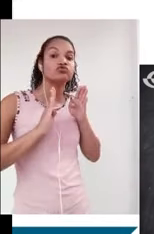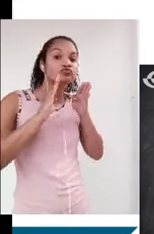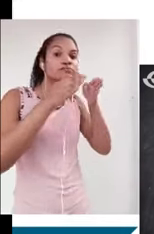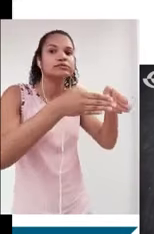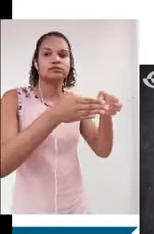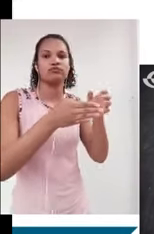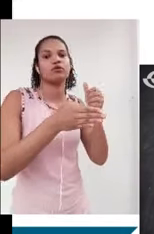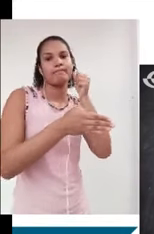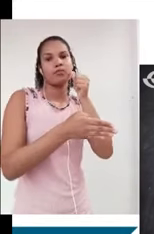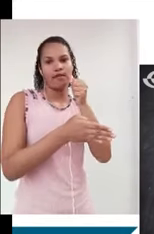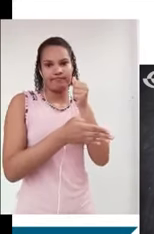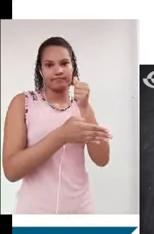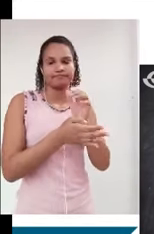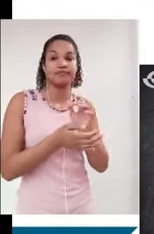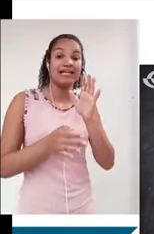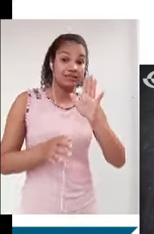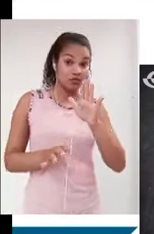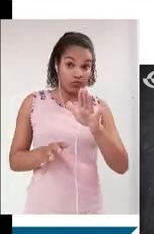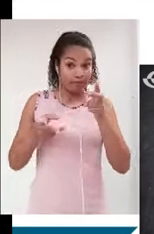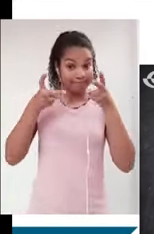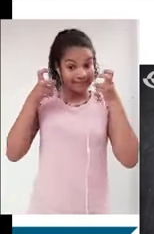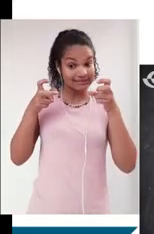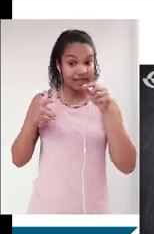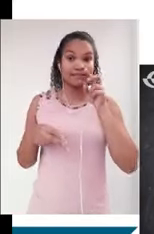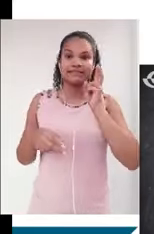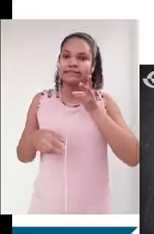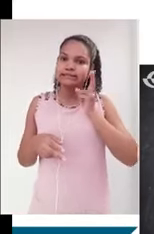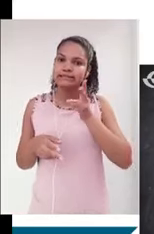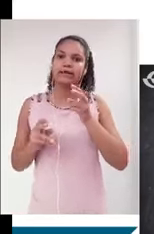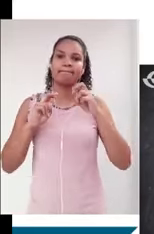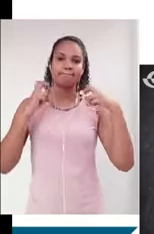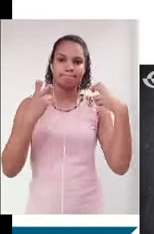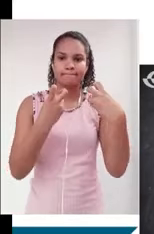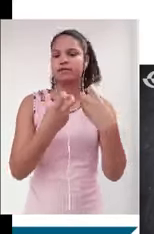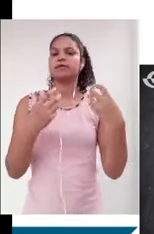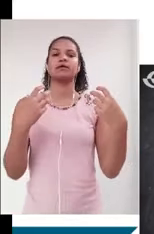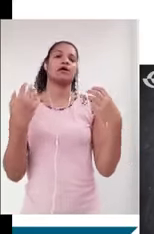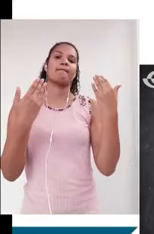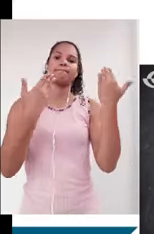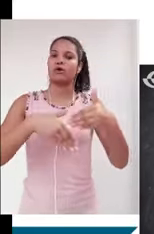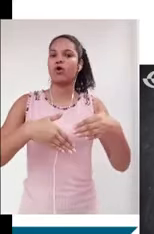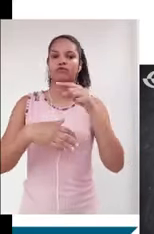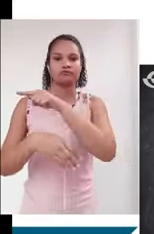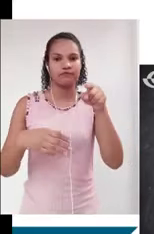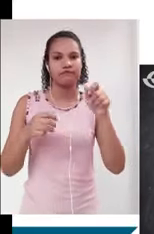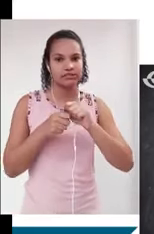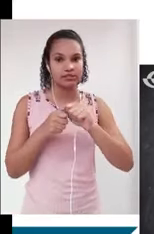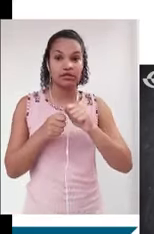que era o público feminino. Então, percebam, queridos, toda a banca, toda a prova que vocês fizerem, e estamos trabalhando aqui em